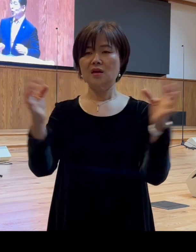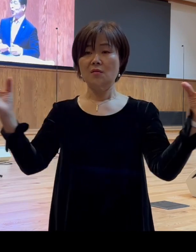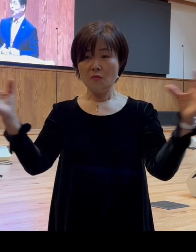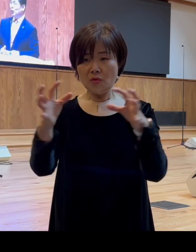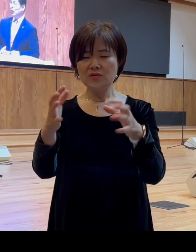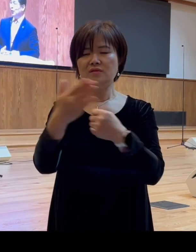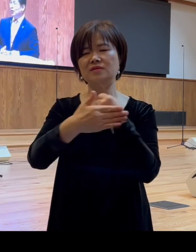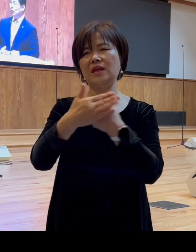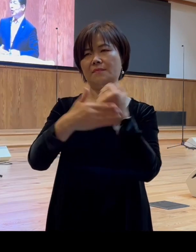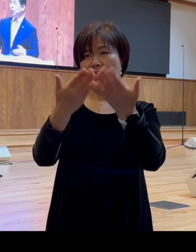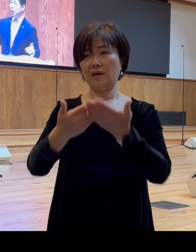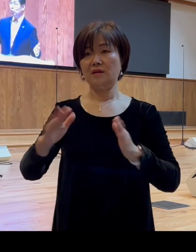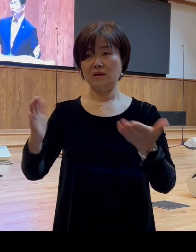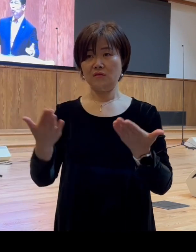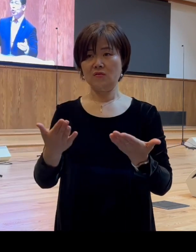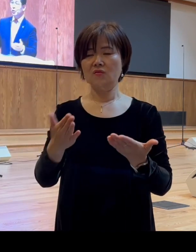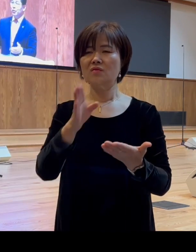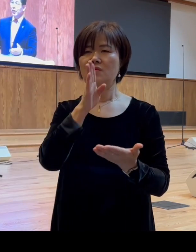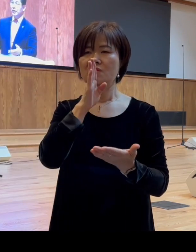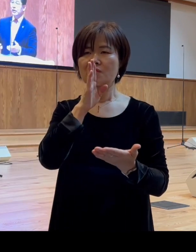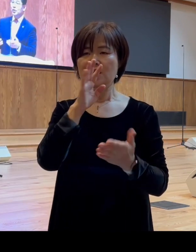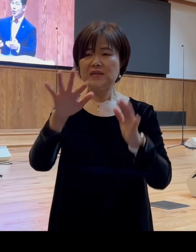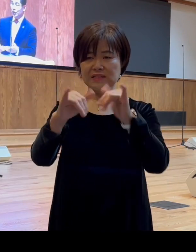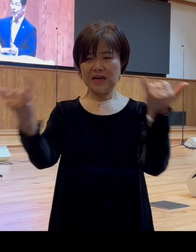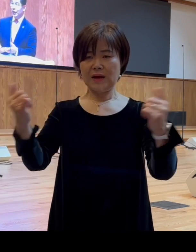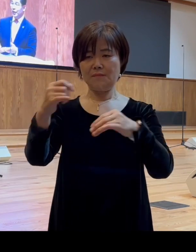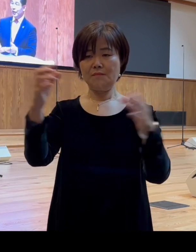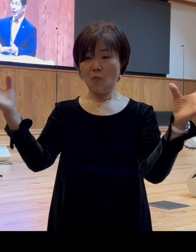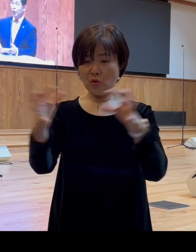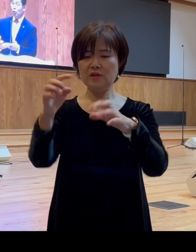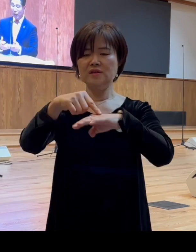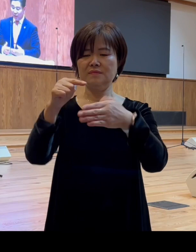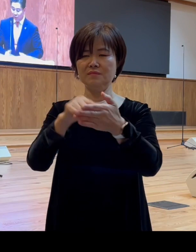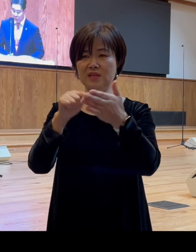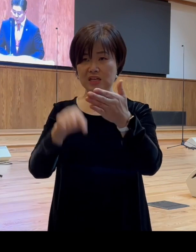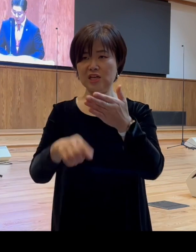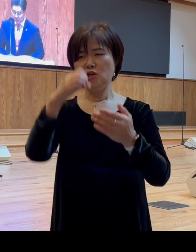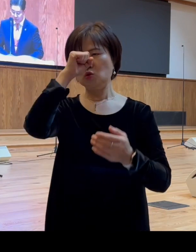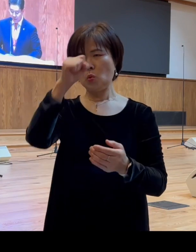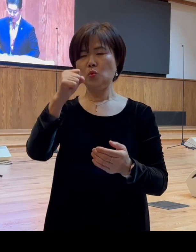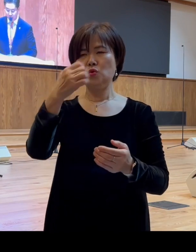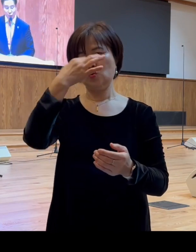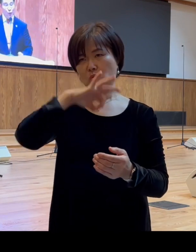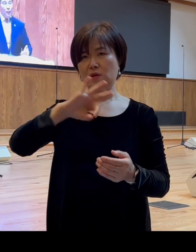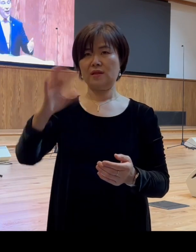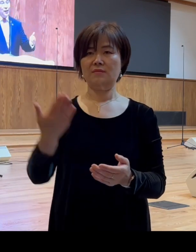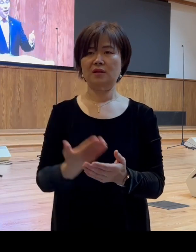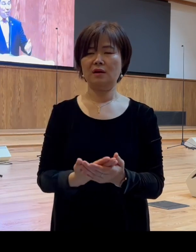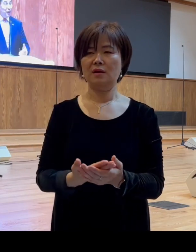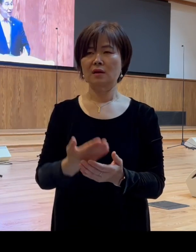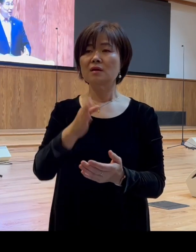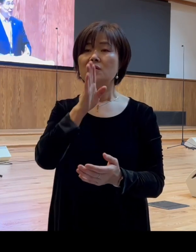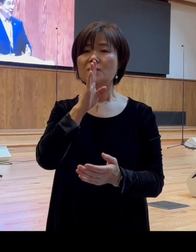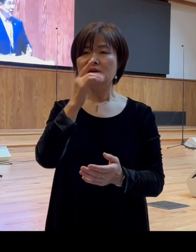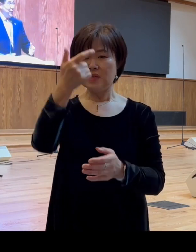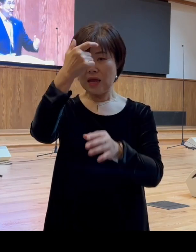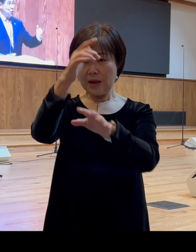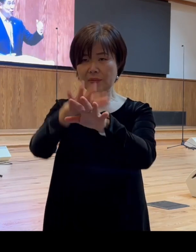어떻게 보면 군중심리의 긍정적인 효과라고 볼 수가 있습니다 물론 예배에는 성령께서